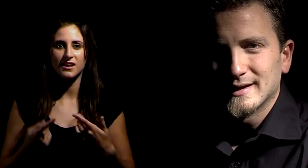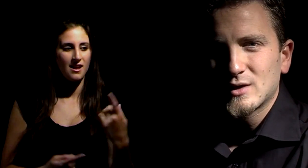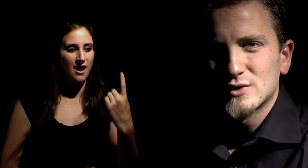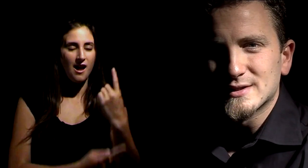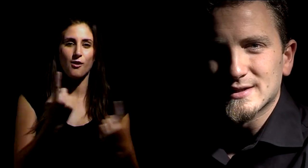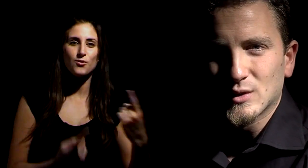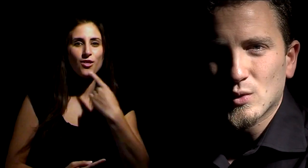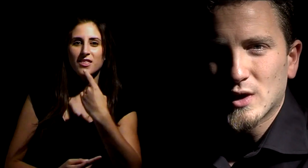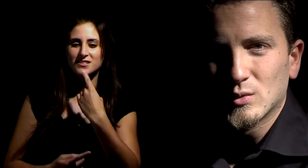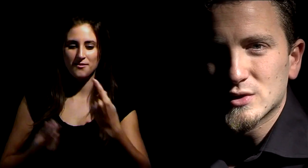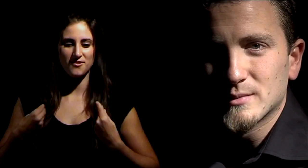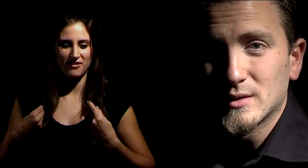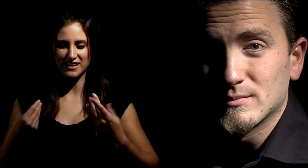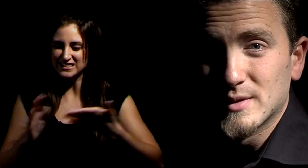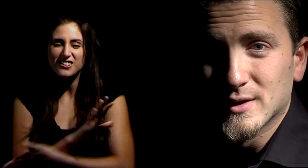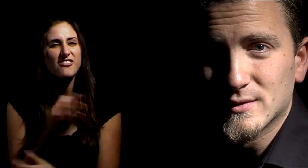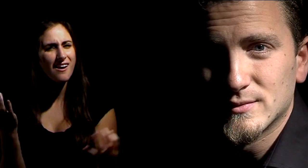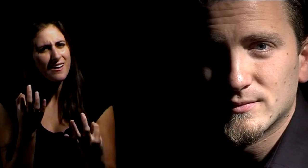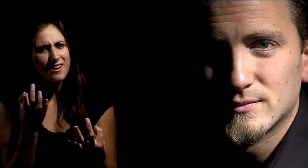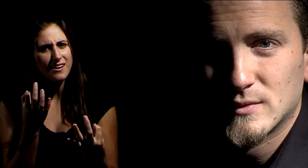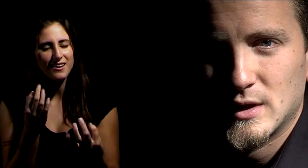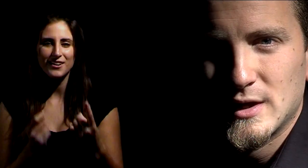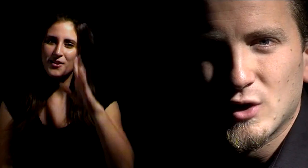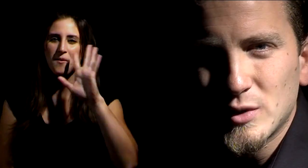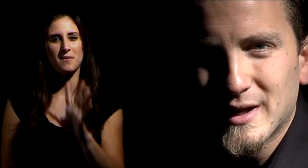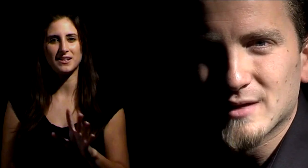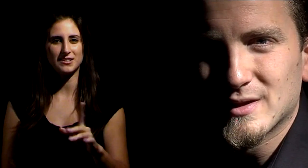El juego de la